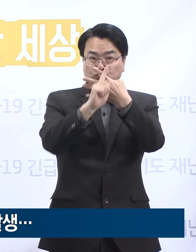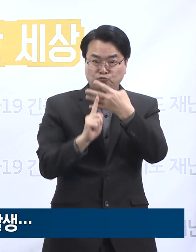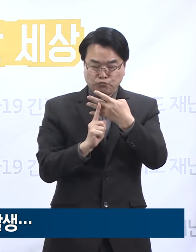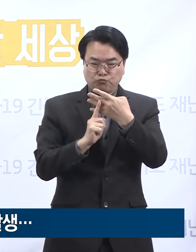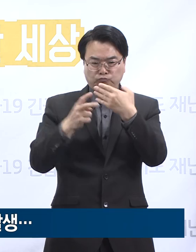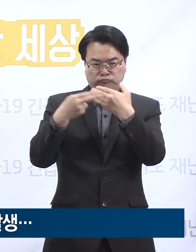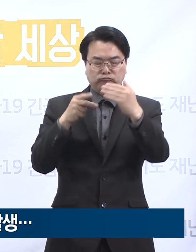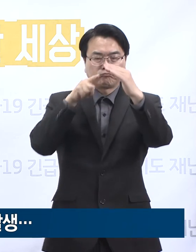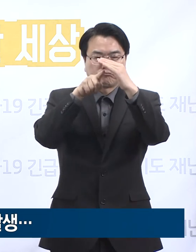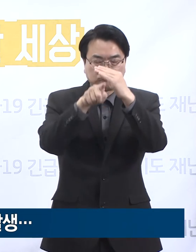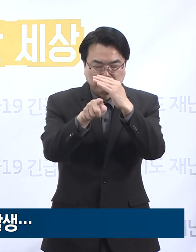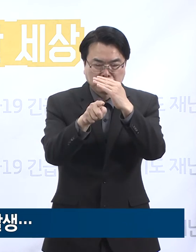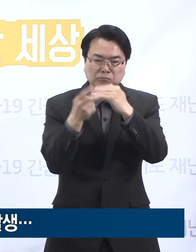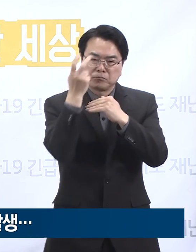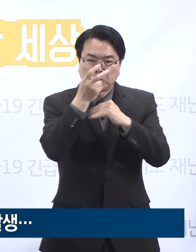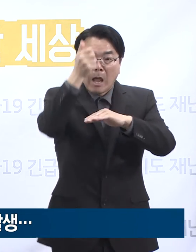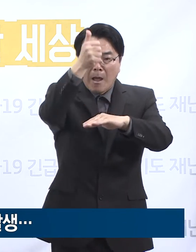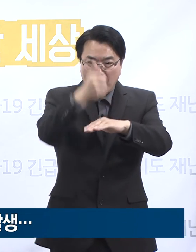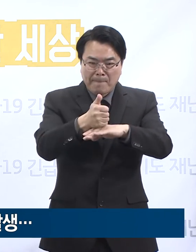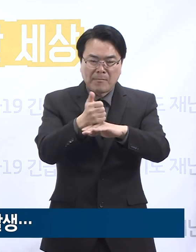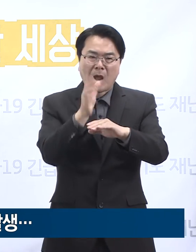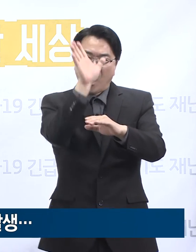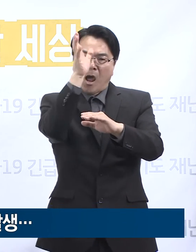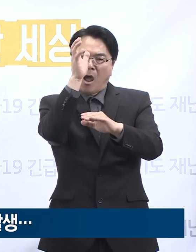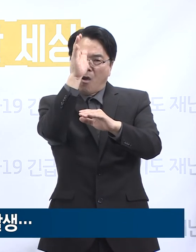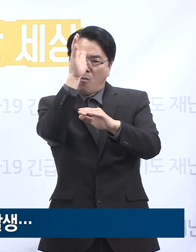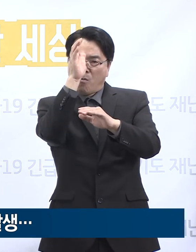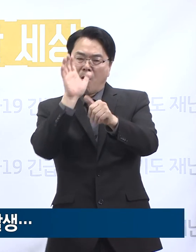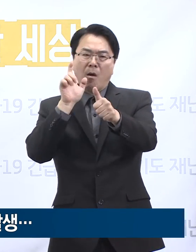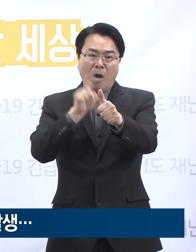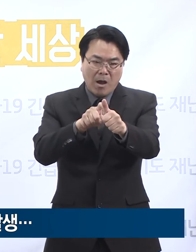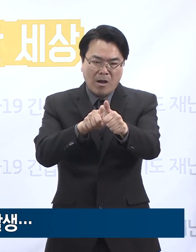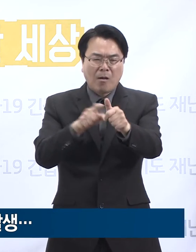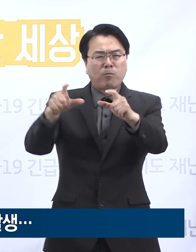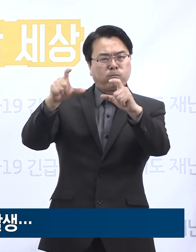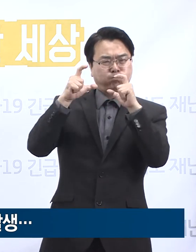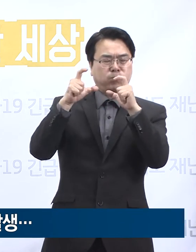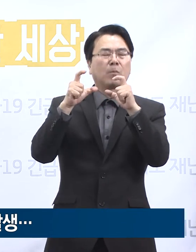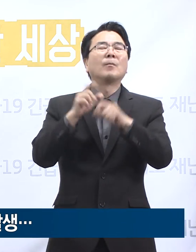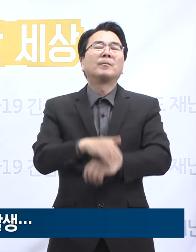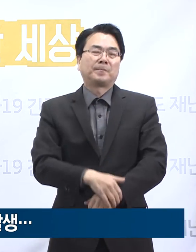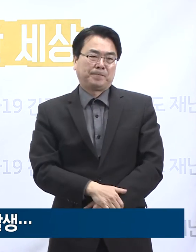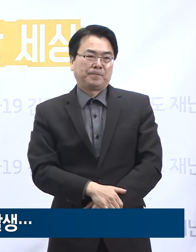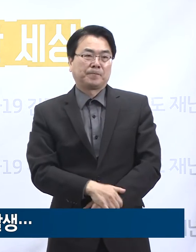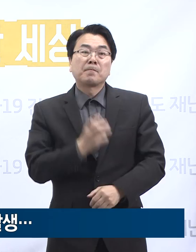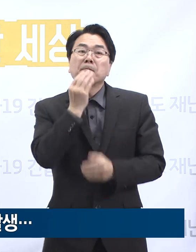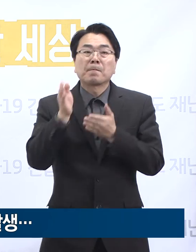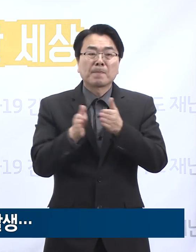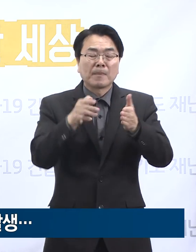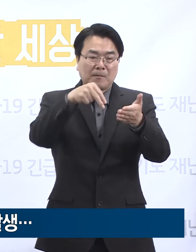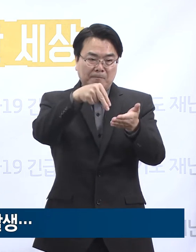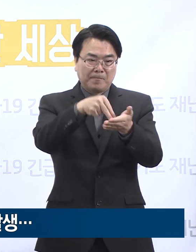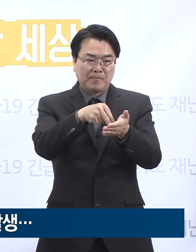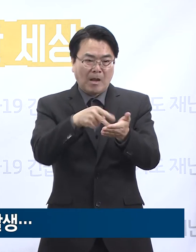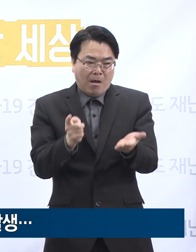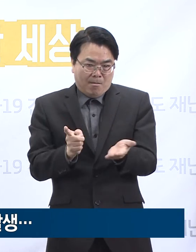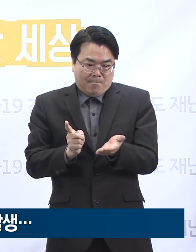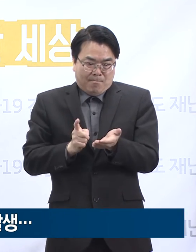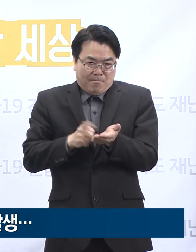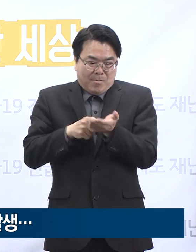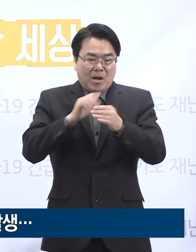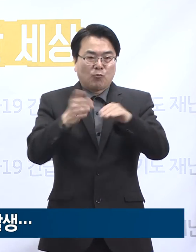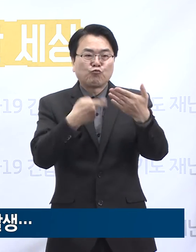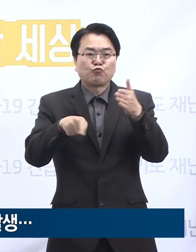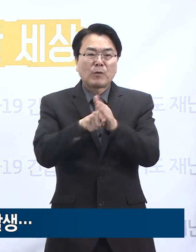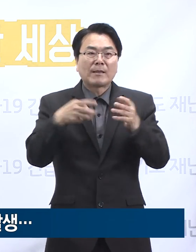선별진료소에서 검사 후 확진 판정을 받은 것으로 확인됩니다. 경기도는 즉각 대응팀을 파견하여